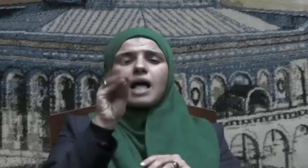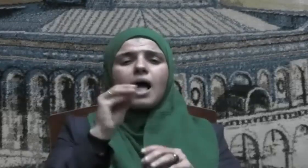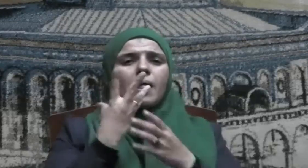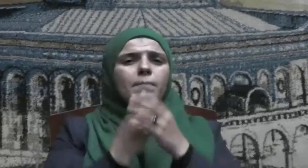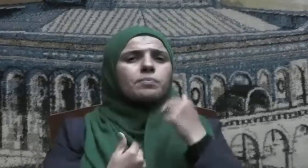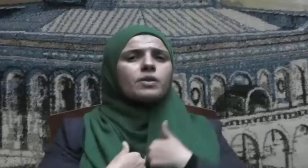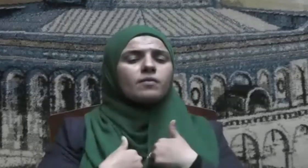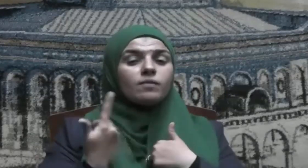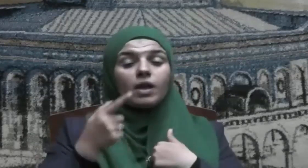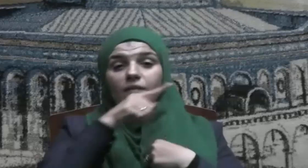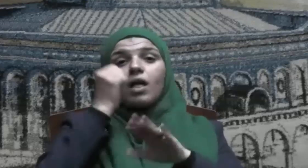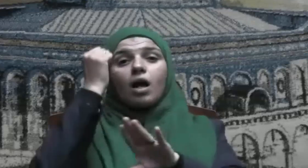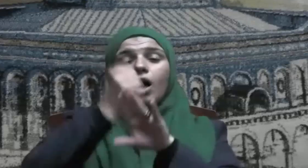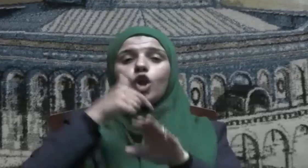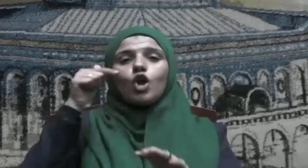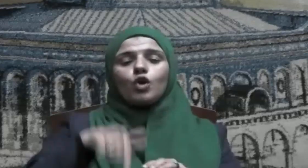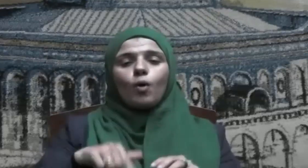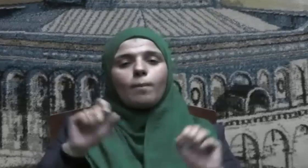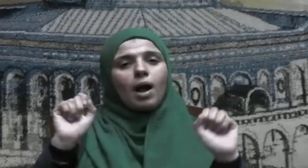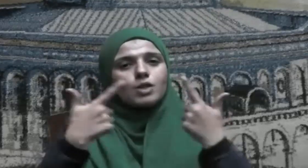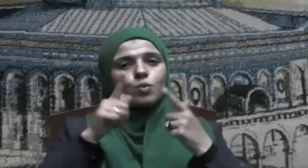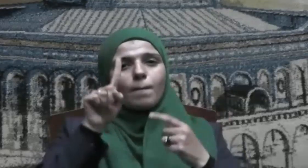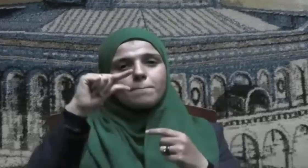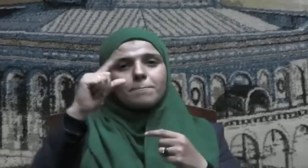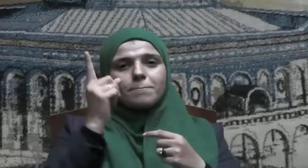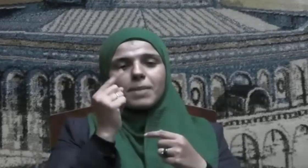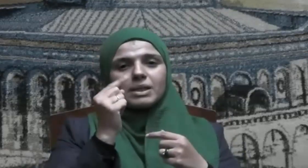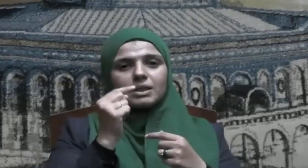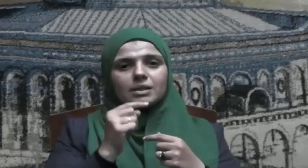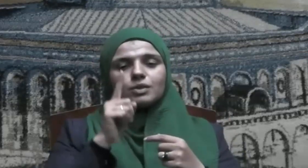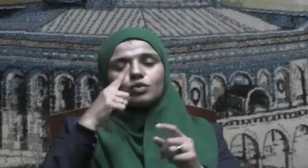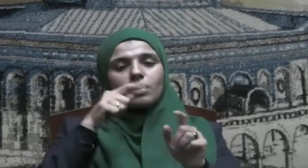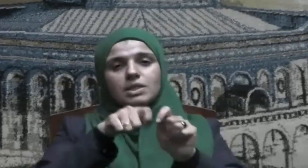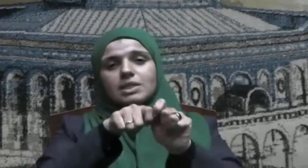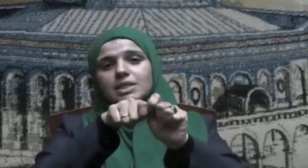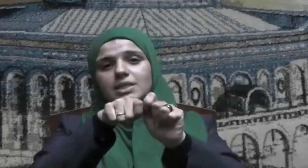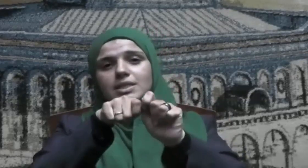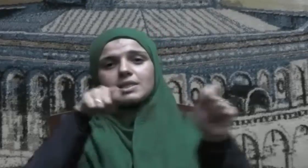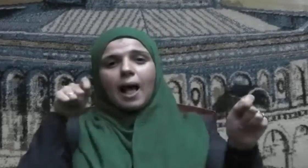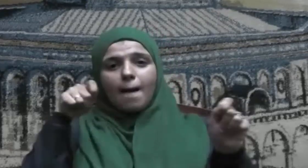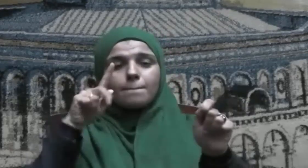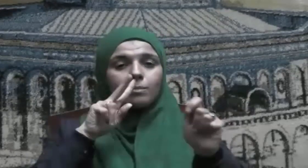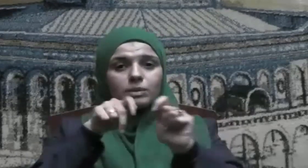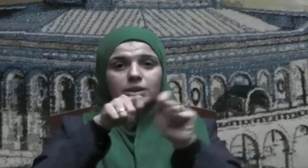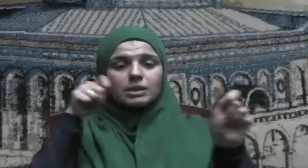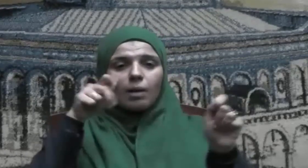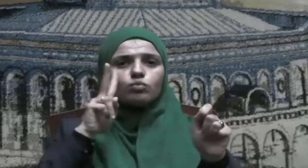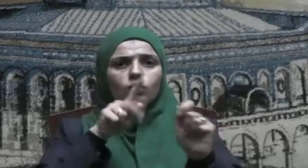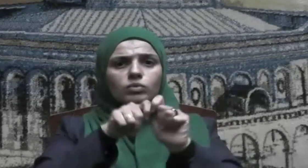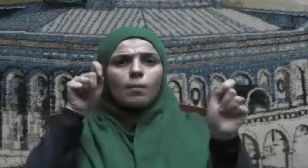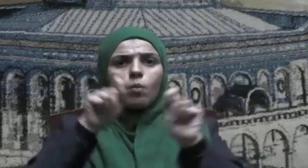قتل يومماً أصابه سأغن غرب أيها يُعرَط لفرام